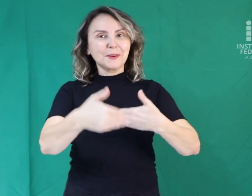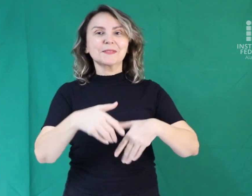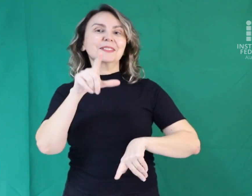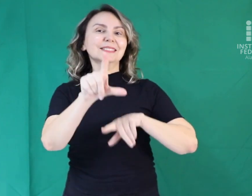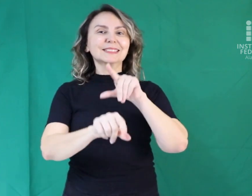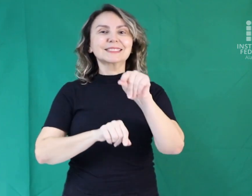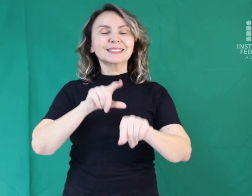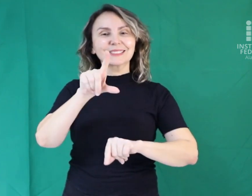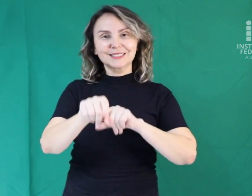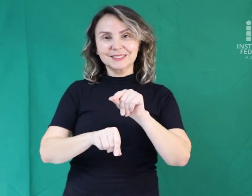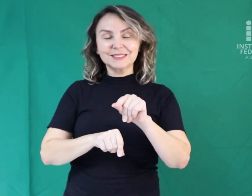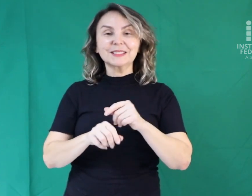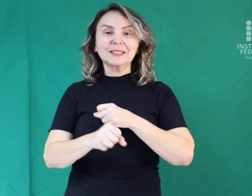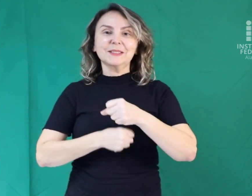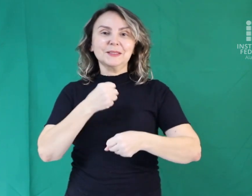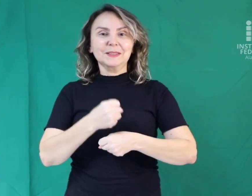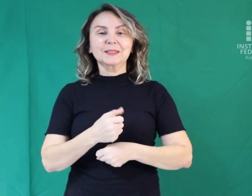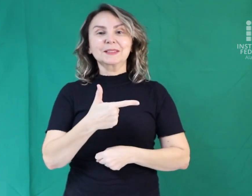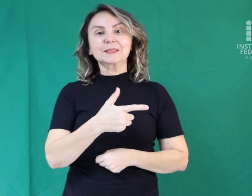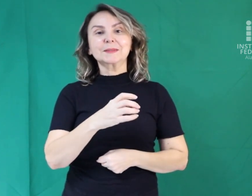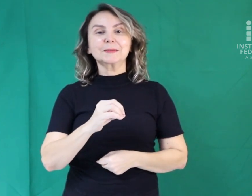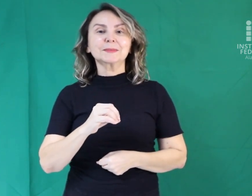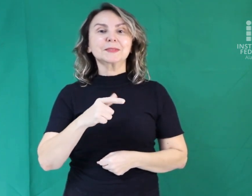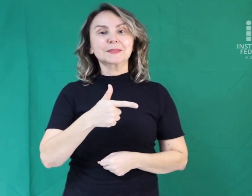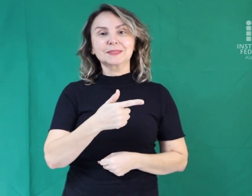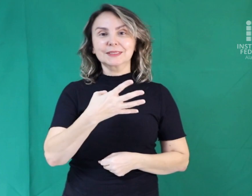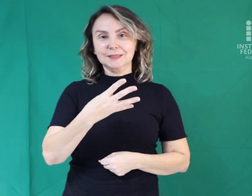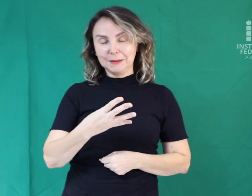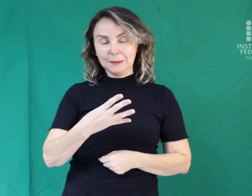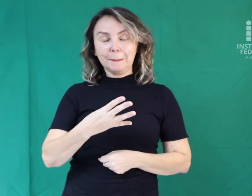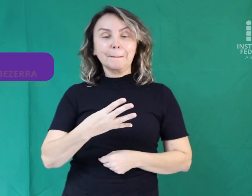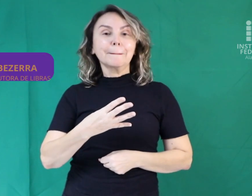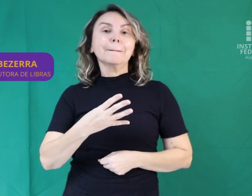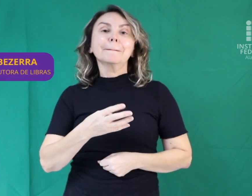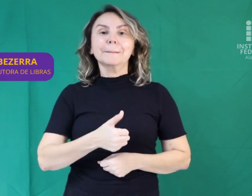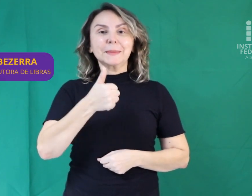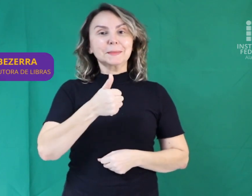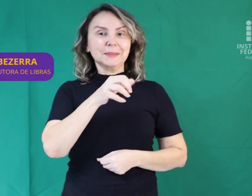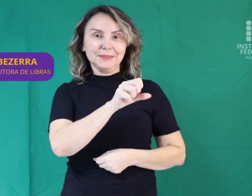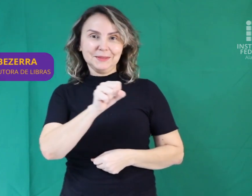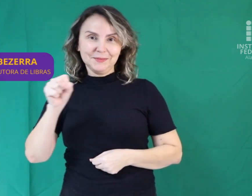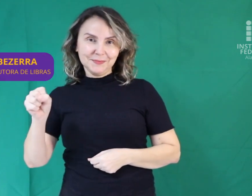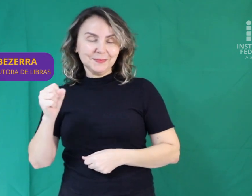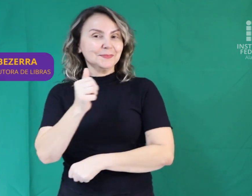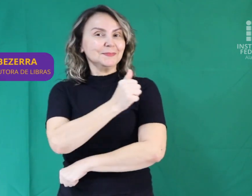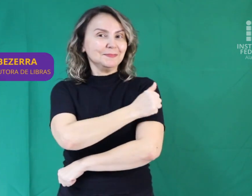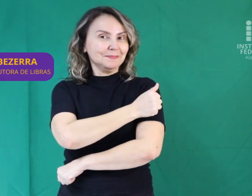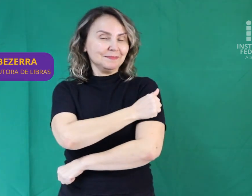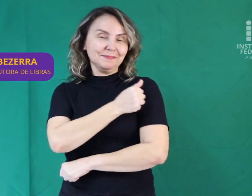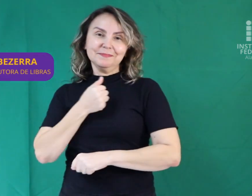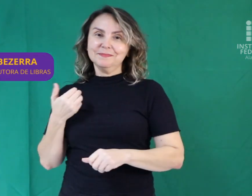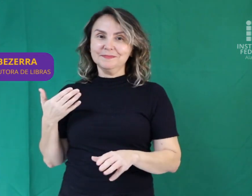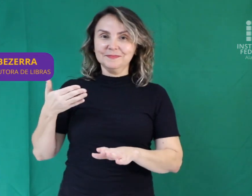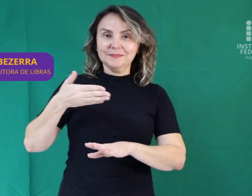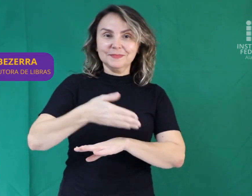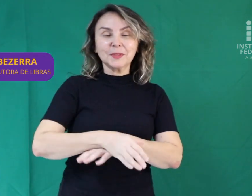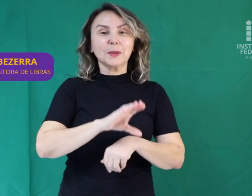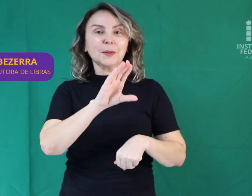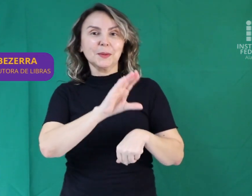2024.1 para o ingresso de alunos nos cursos técnicos